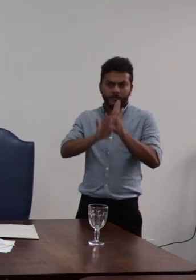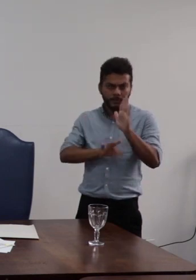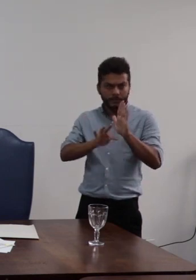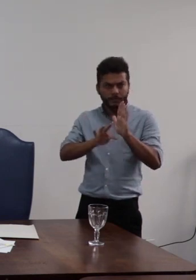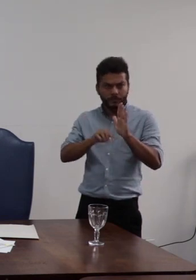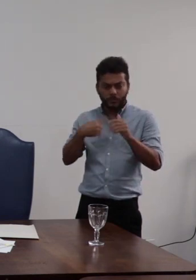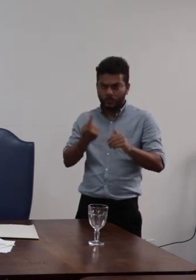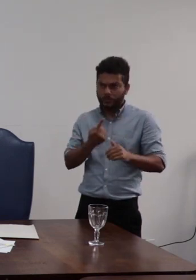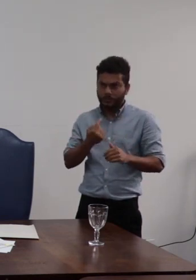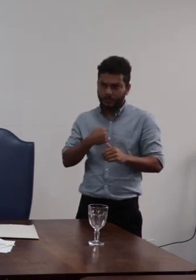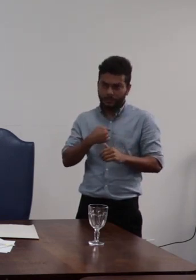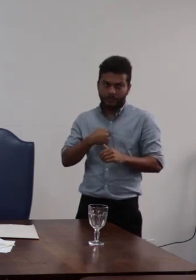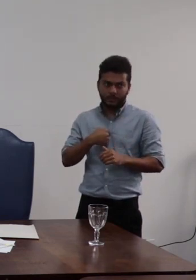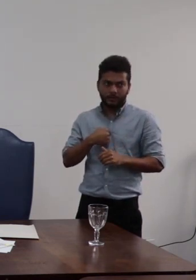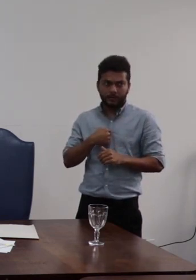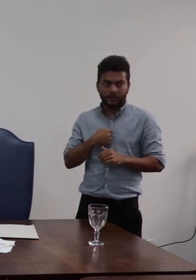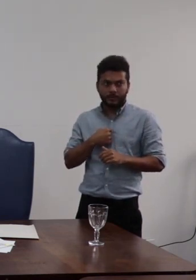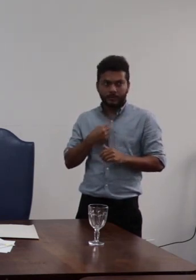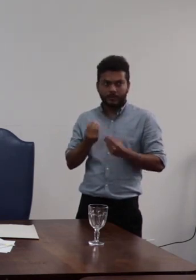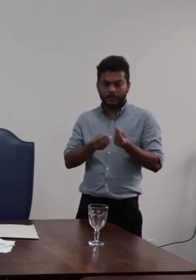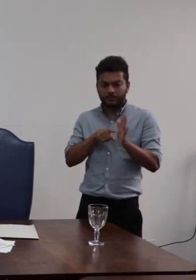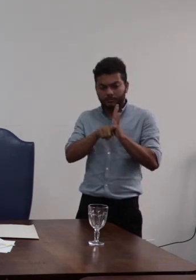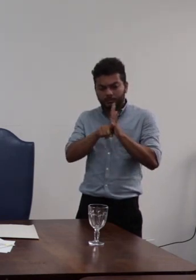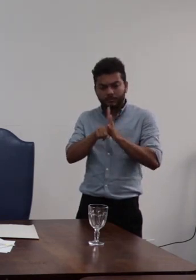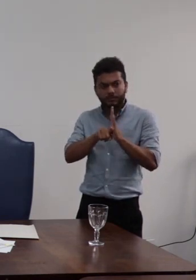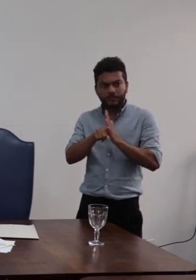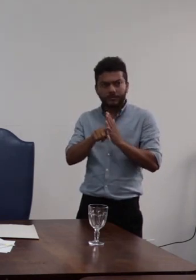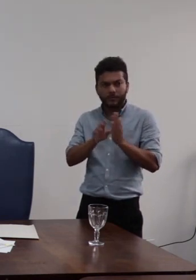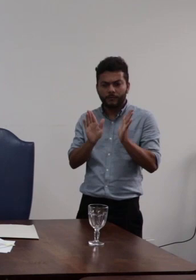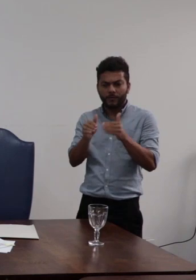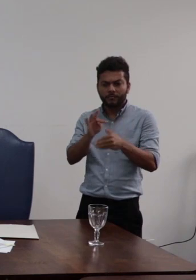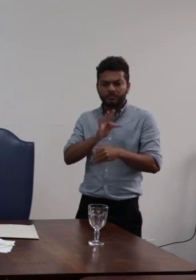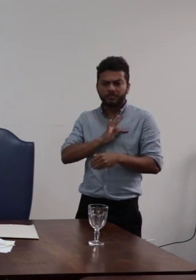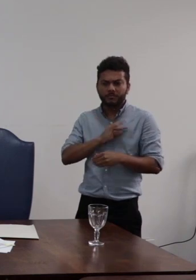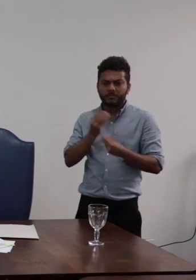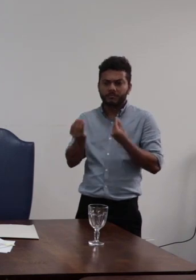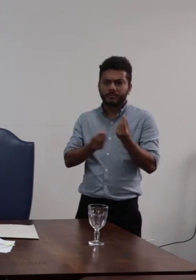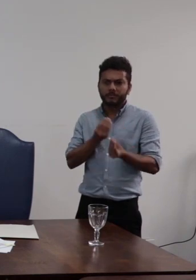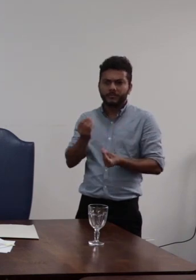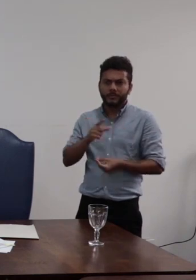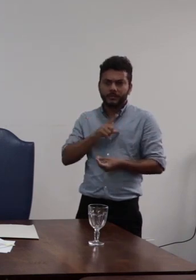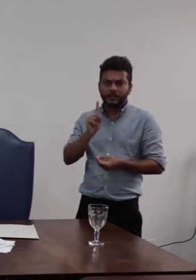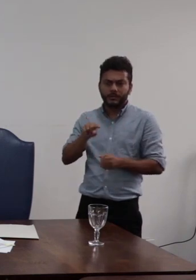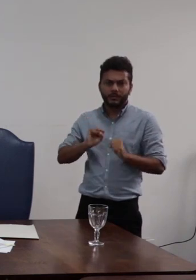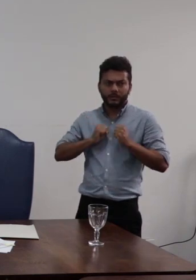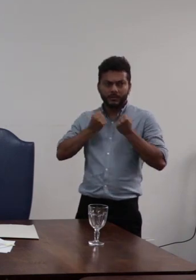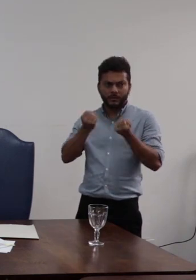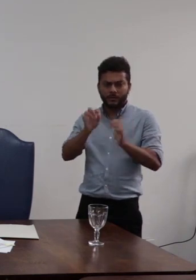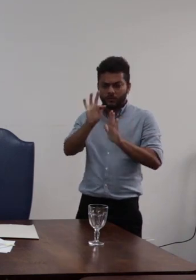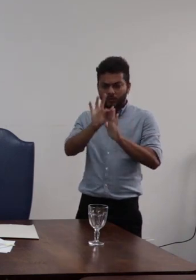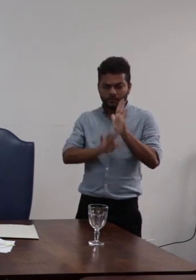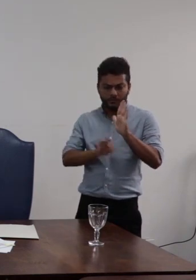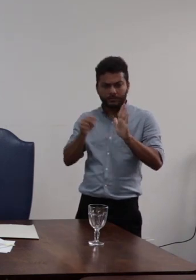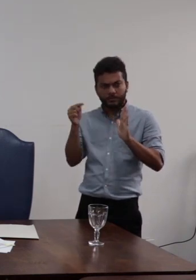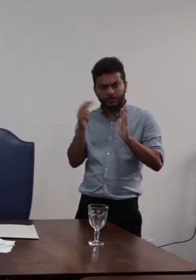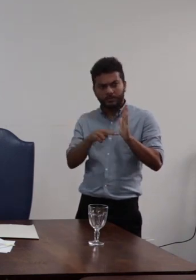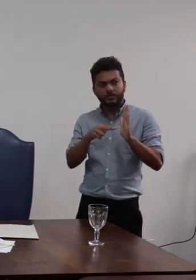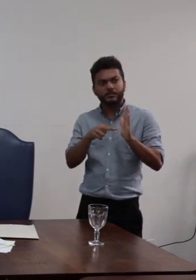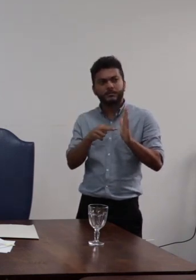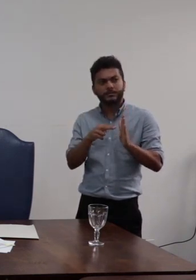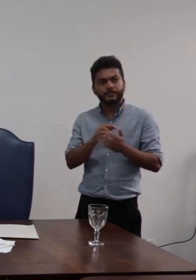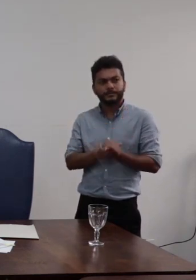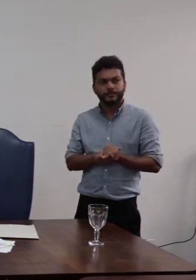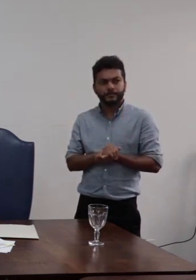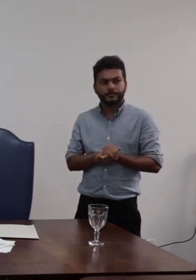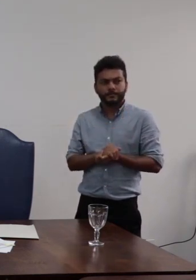não fez pelo menos eu falo quanto a alimentação técnica a gente teve uma defesa baseada no que está aqui no peixe pelo menos eu fiz uma